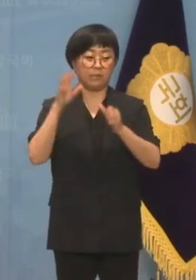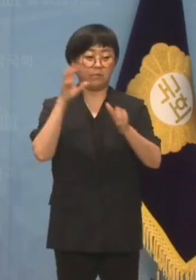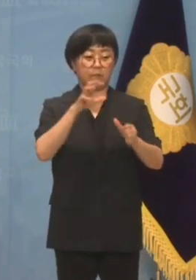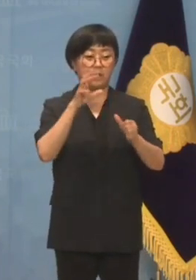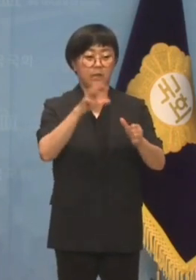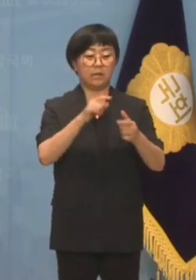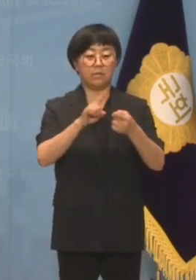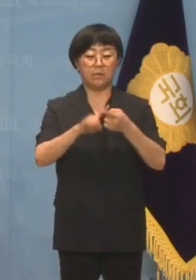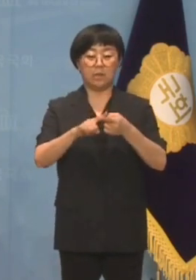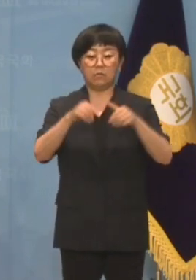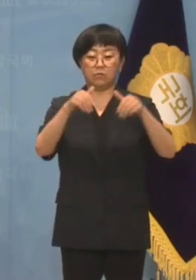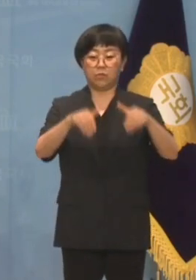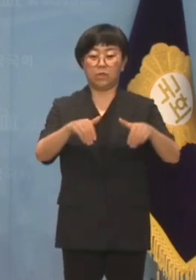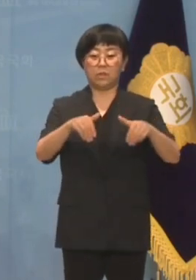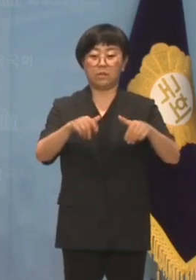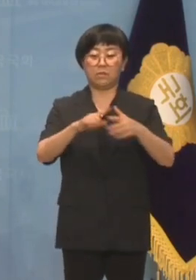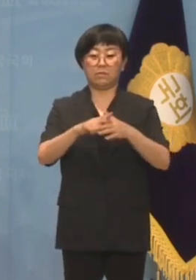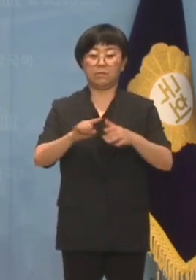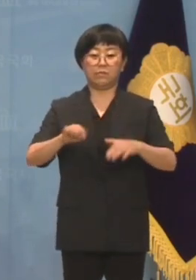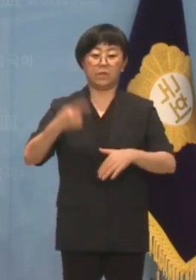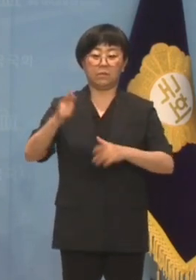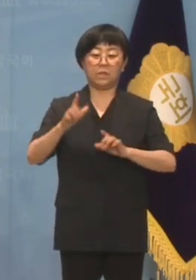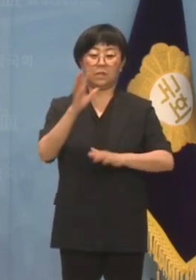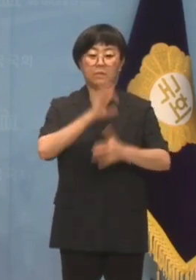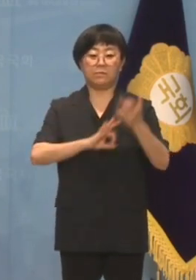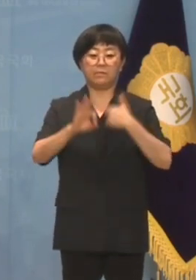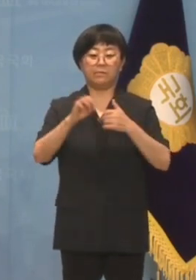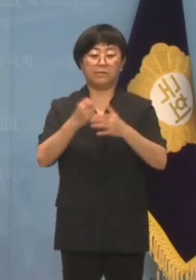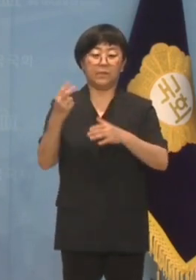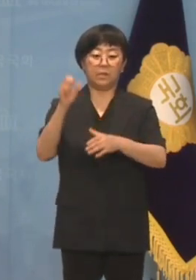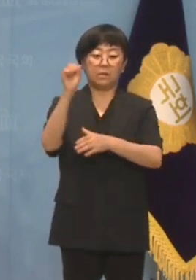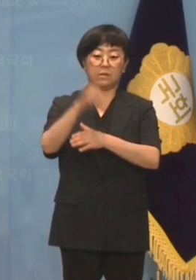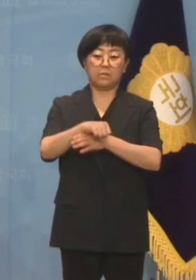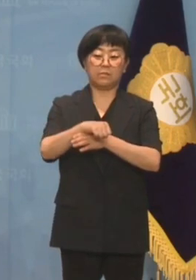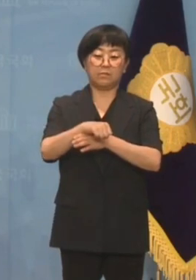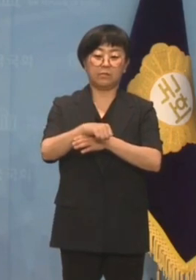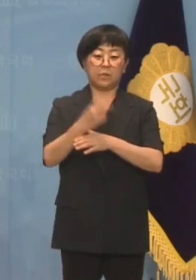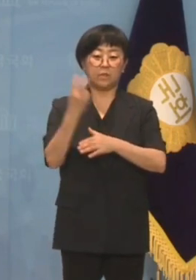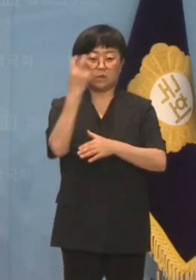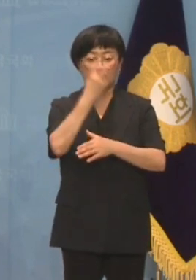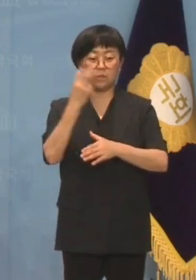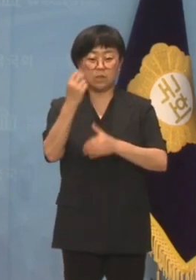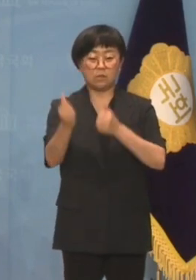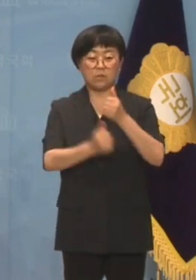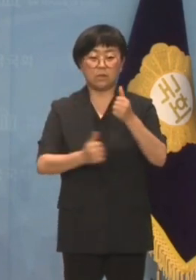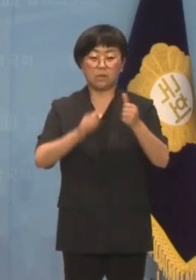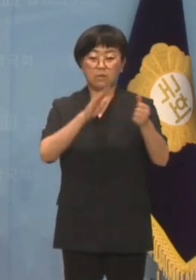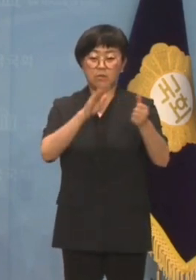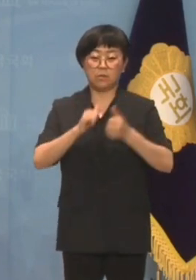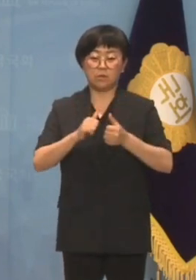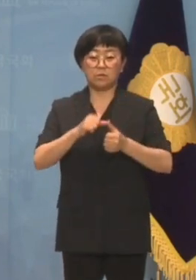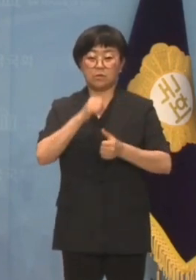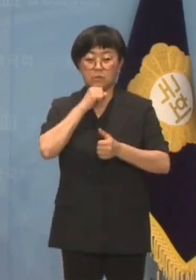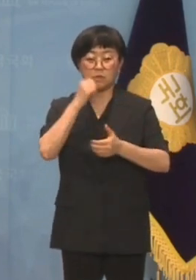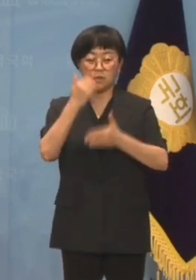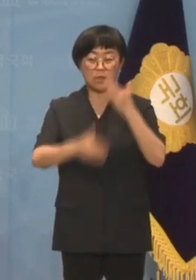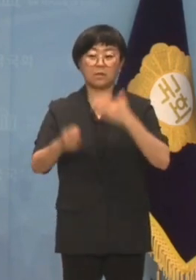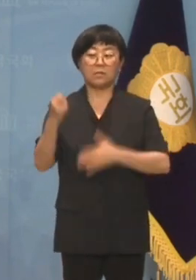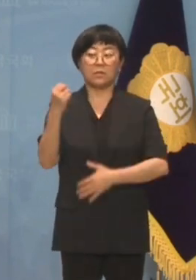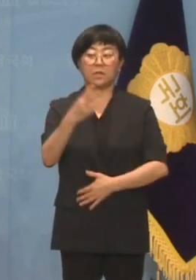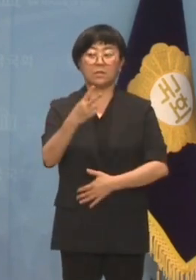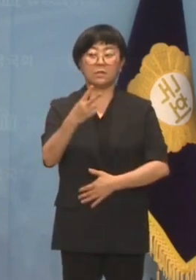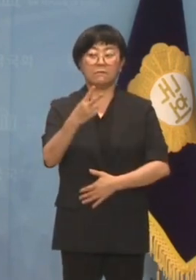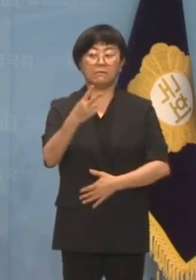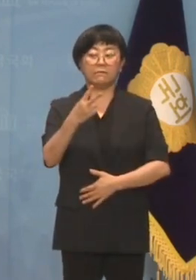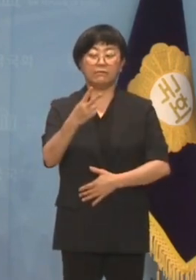들은 부하 직원들이 다음날 아침 재승인 심사위원장을 불러 점수를 깎아 다시